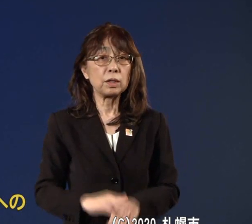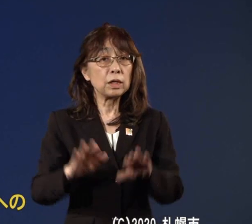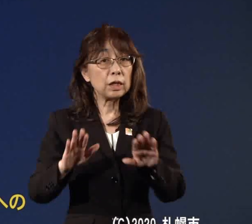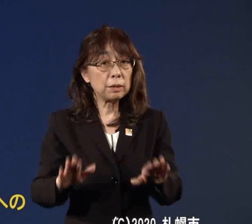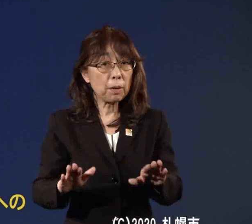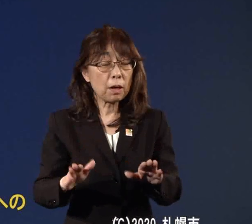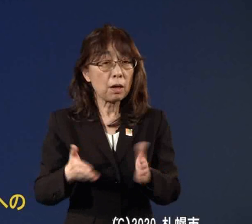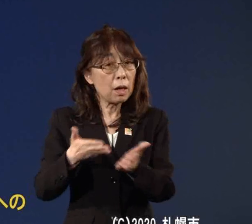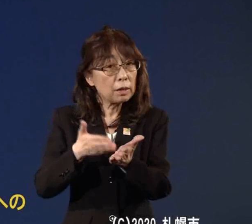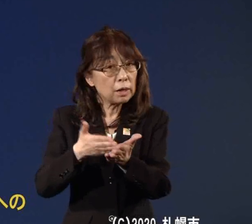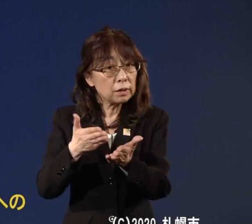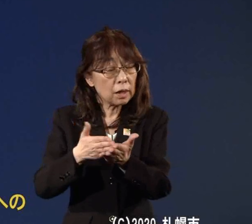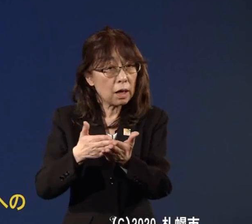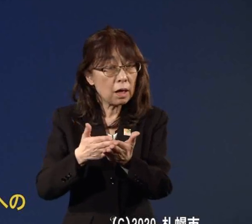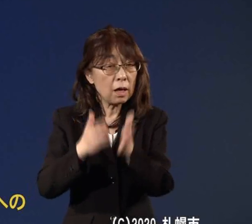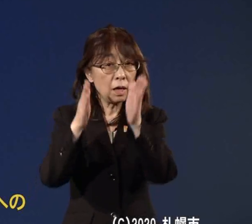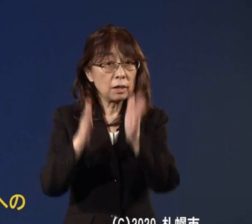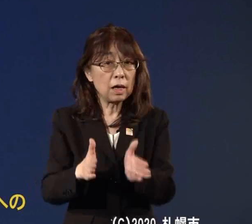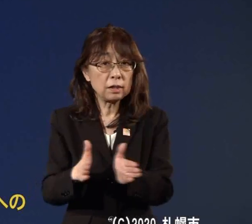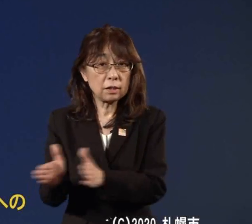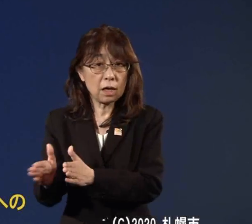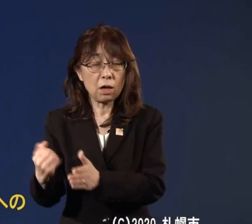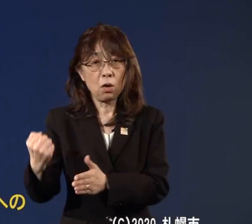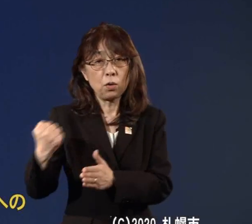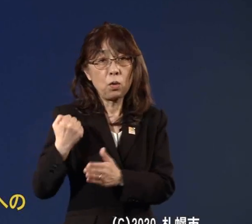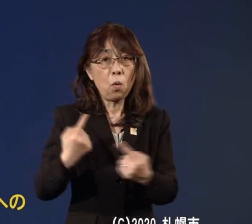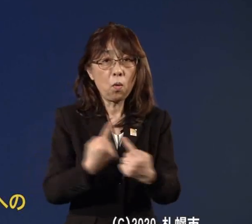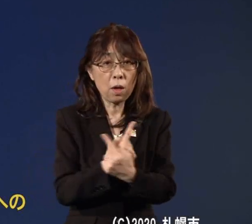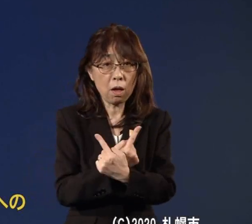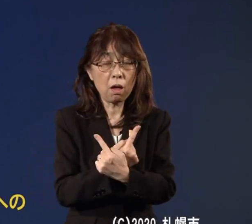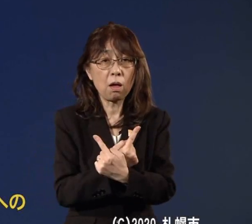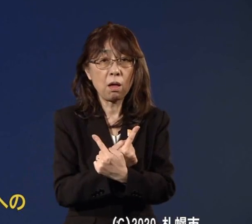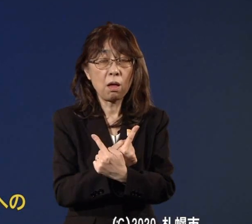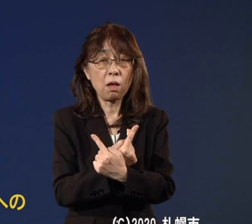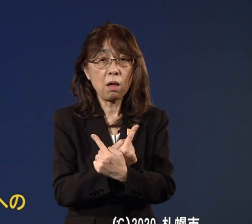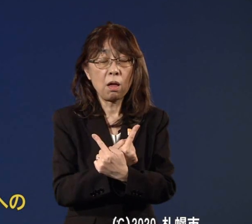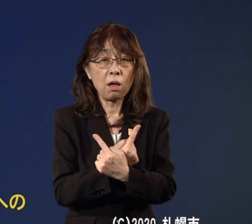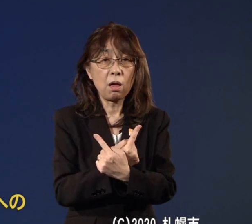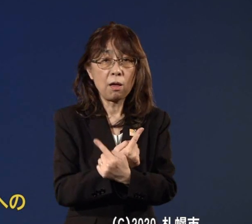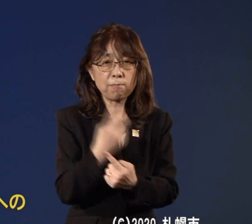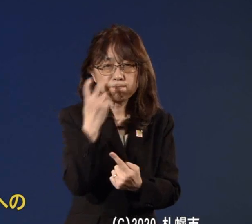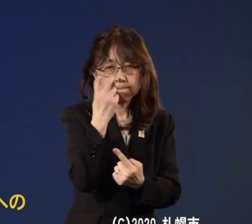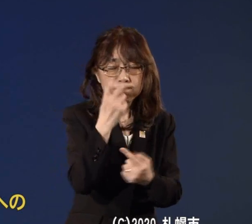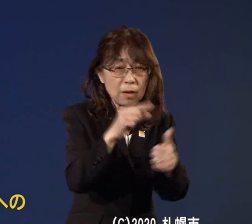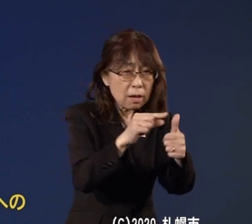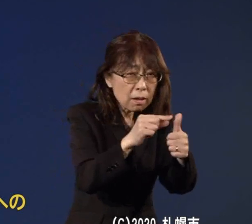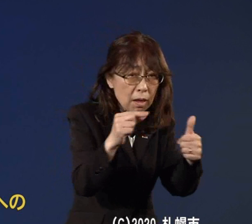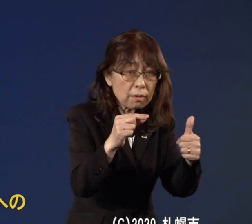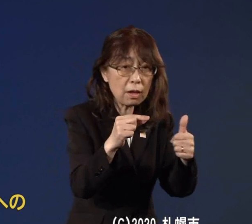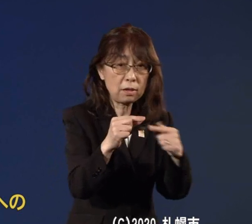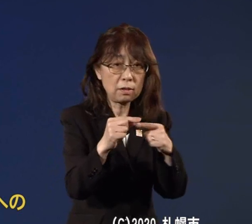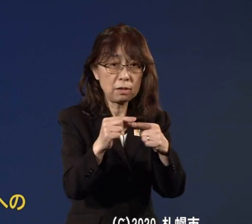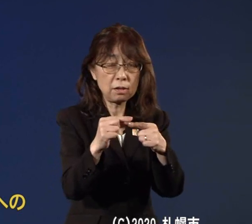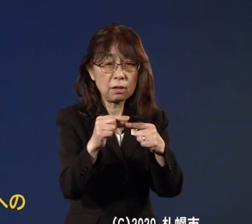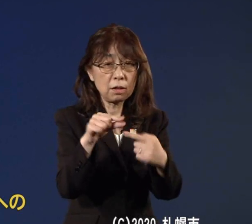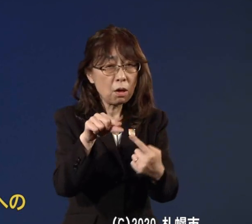を強化をするそしてこの検体採取をした検体につきましては札幌